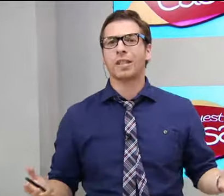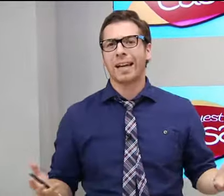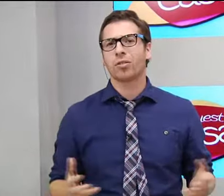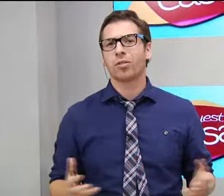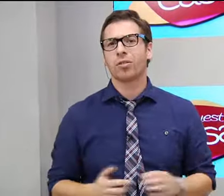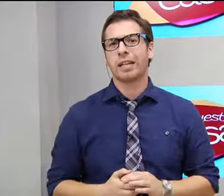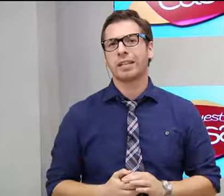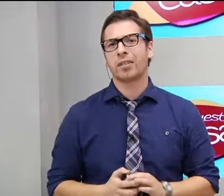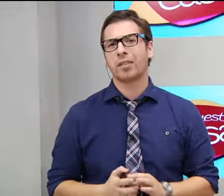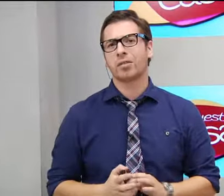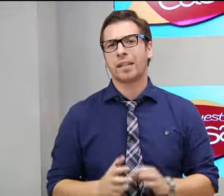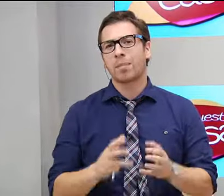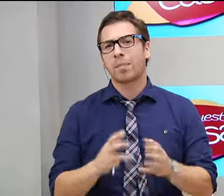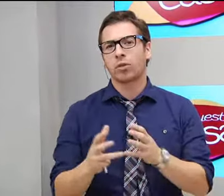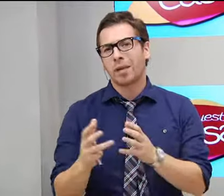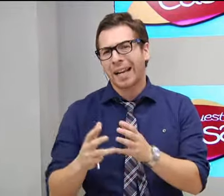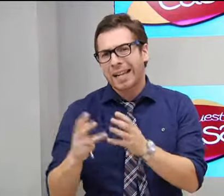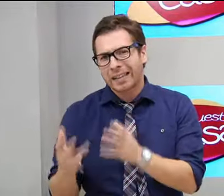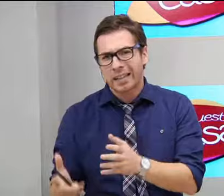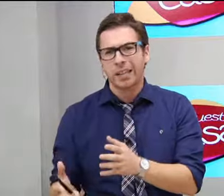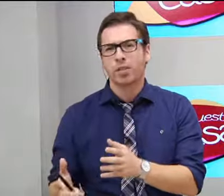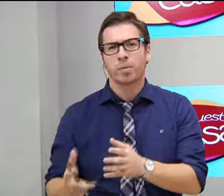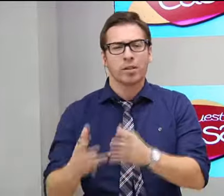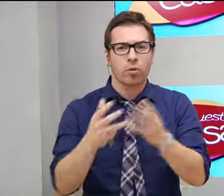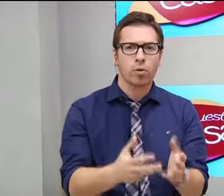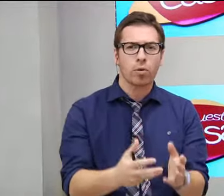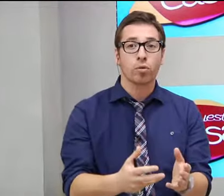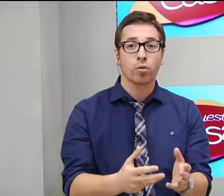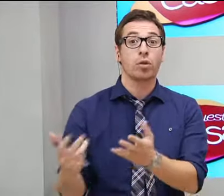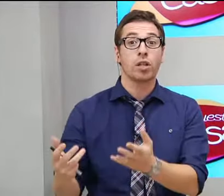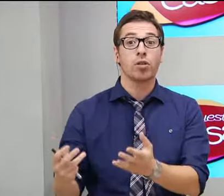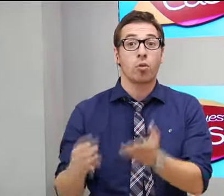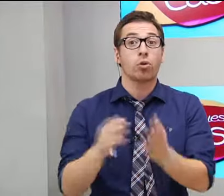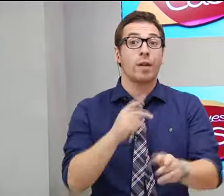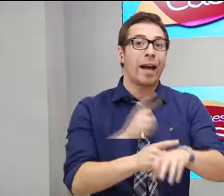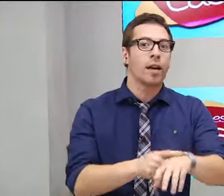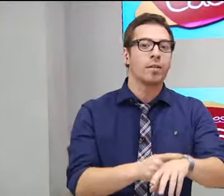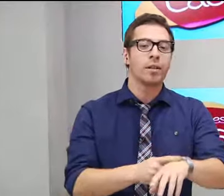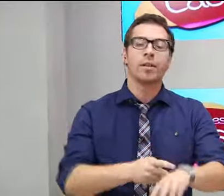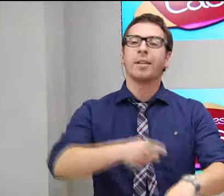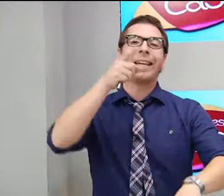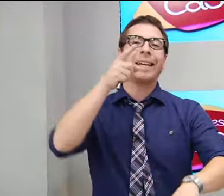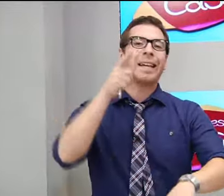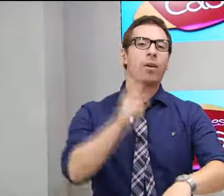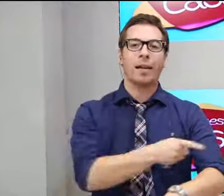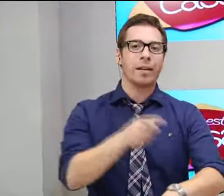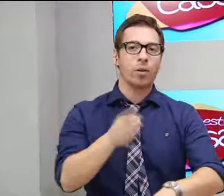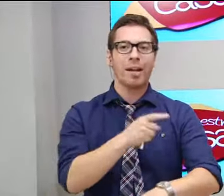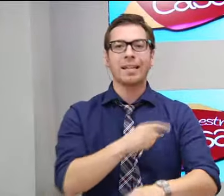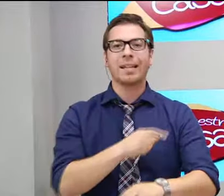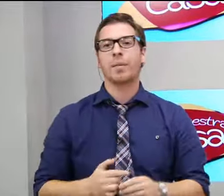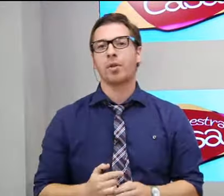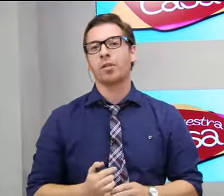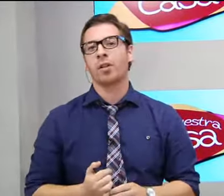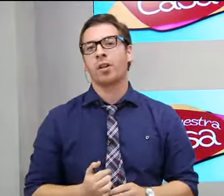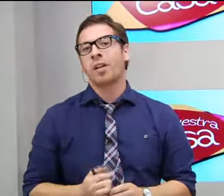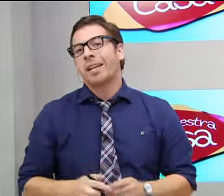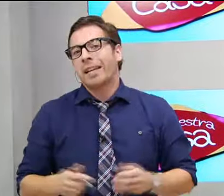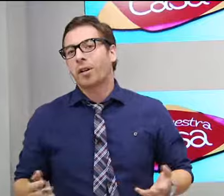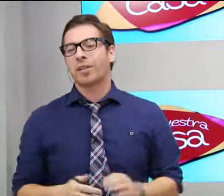a esta hora, ¿cierto?, para tener el platito de comida calentito para su esposo, para sus niños, justo a la hora, igual, igual que el camión y los repartidores